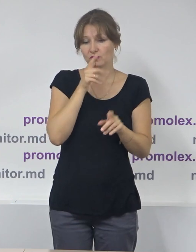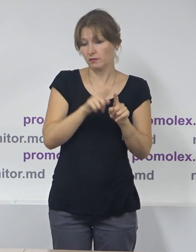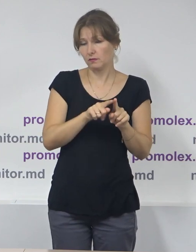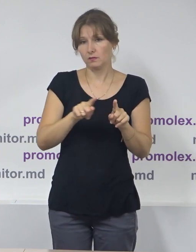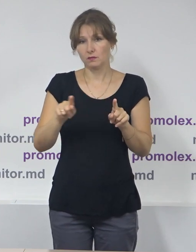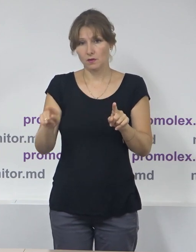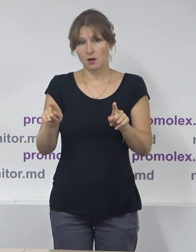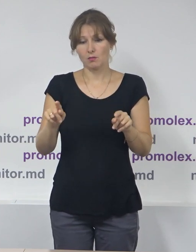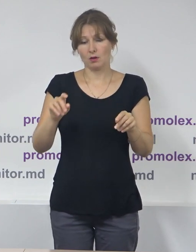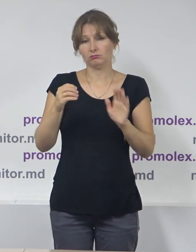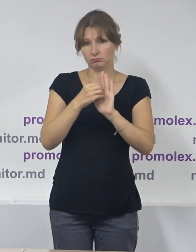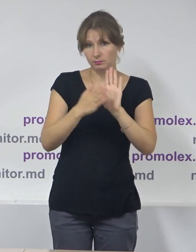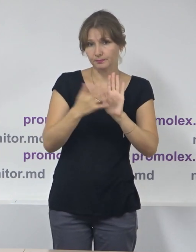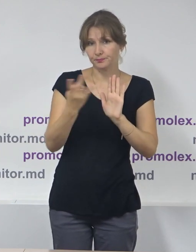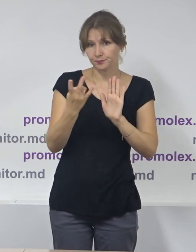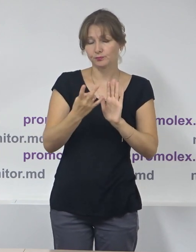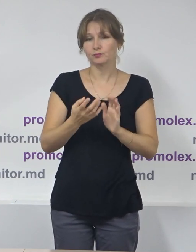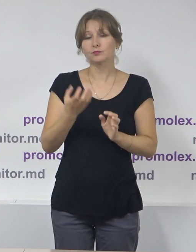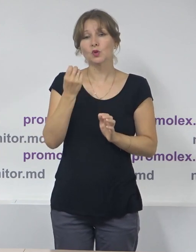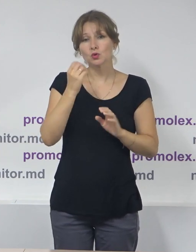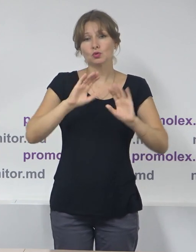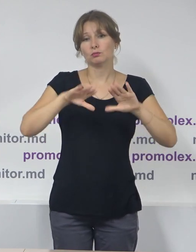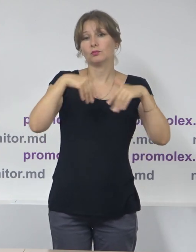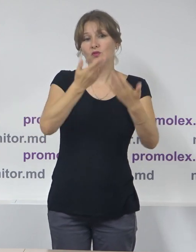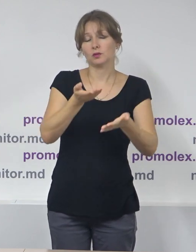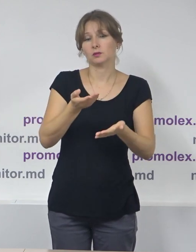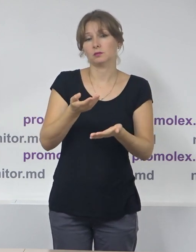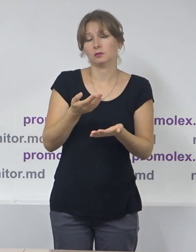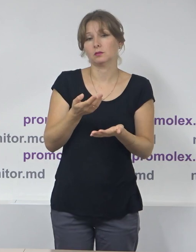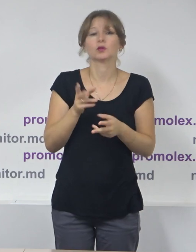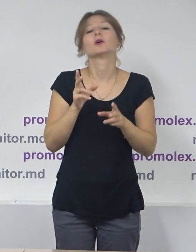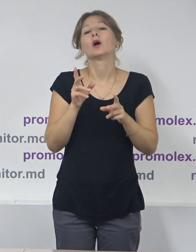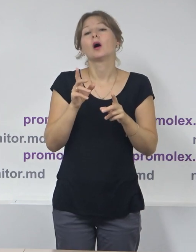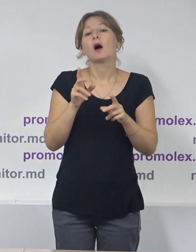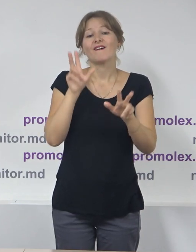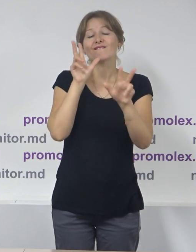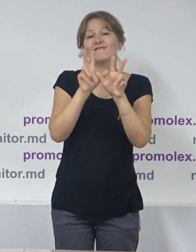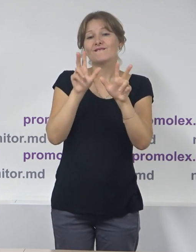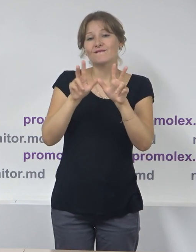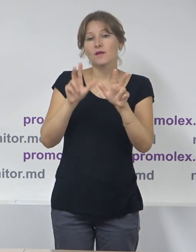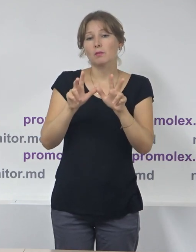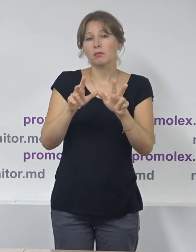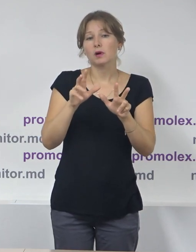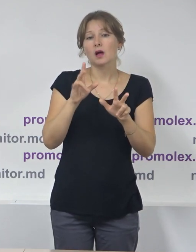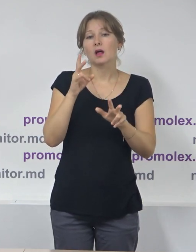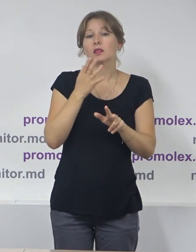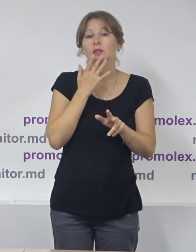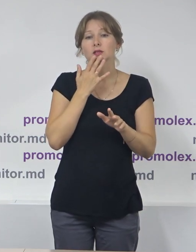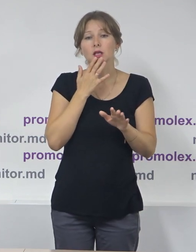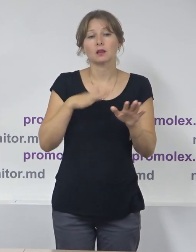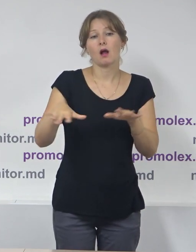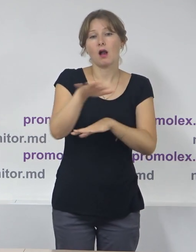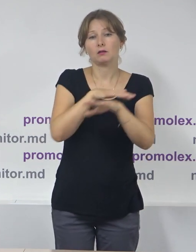Și ultima recomandare reiterăm Agenției Servicii Publice, publicarea pe pagina VEBA instituției în compartimentul distinct